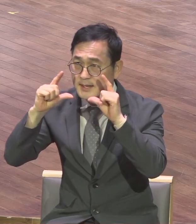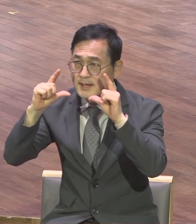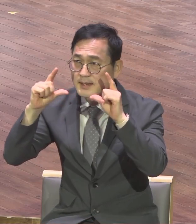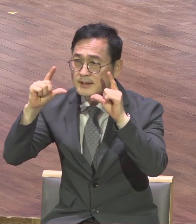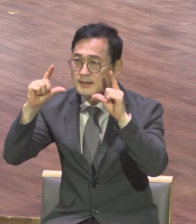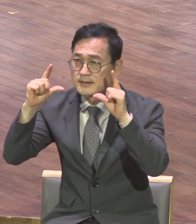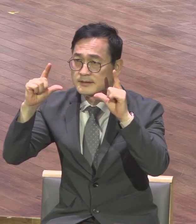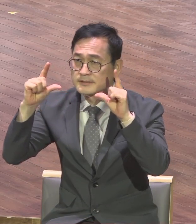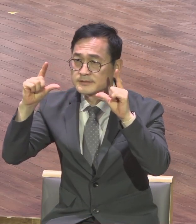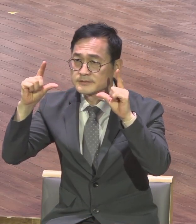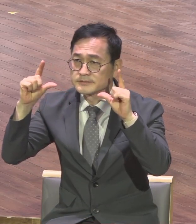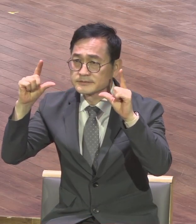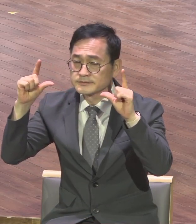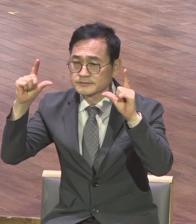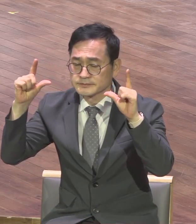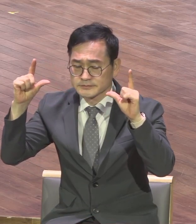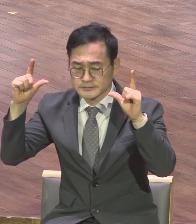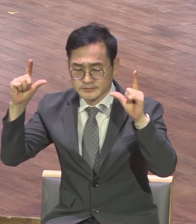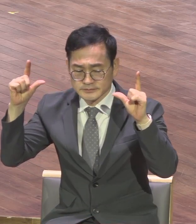눈을 여시였네